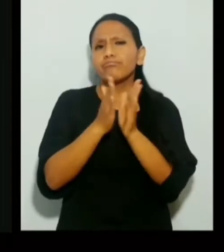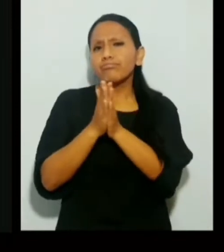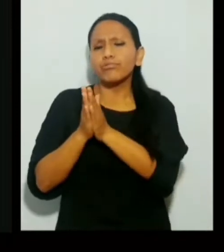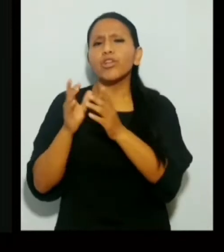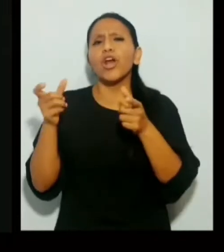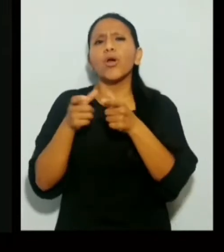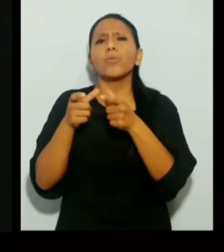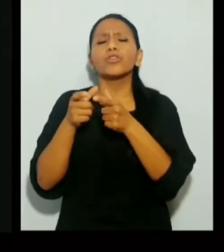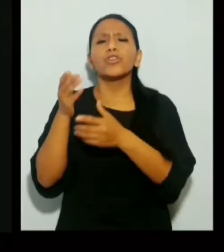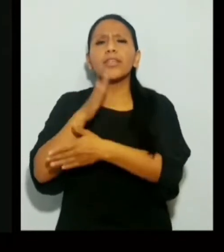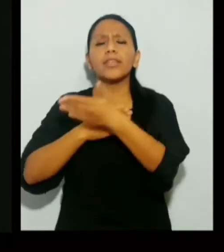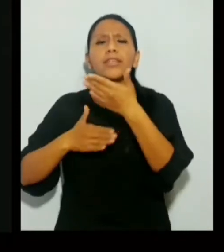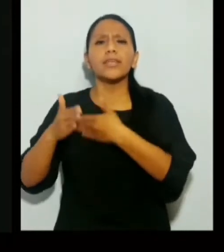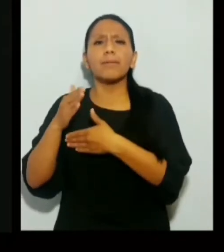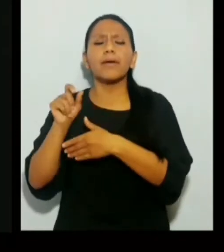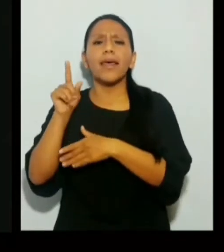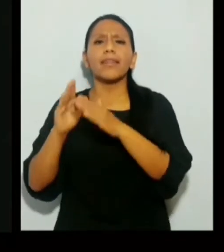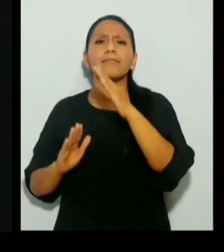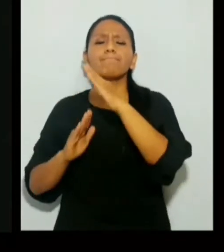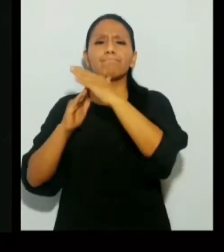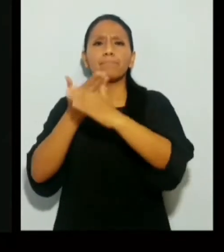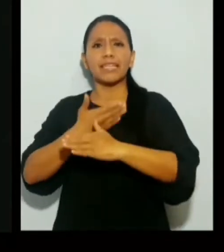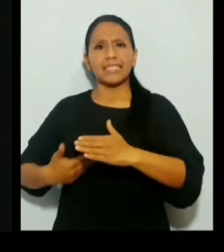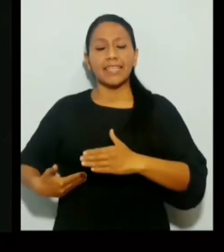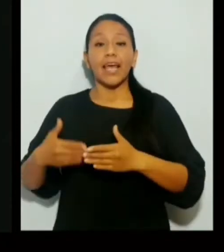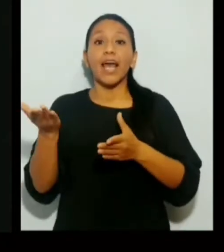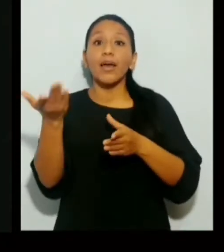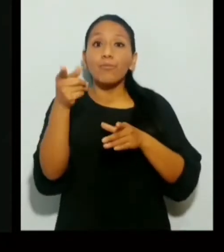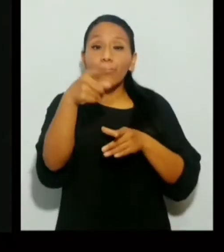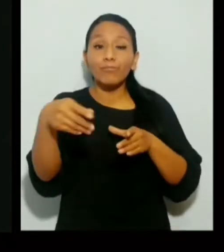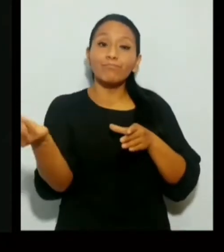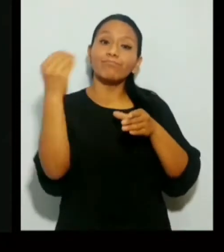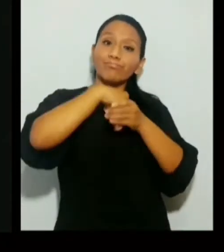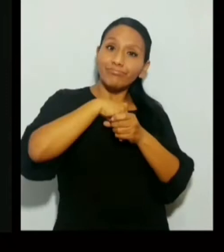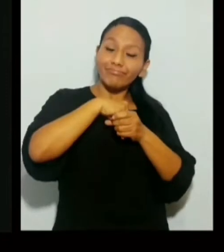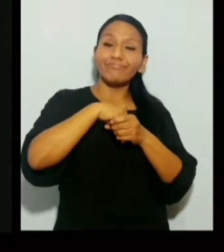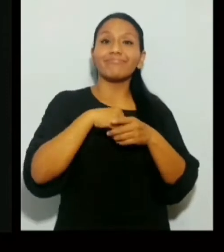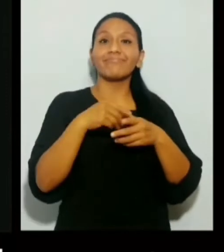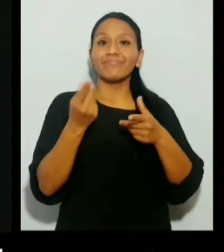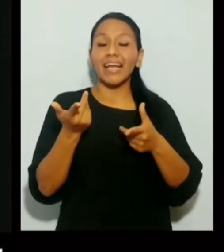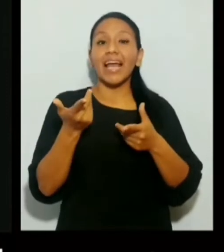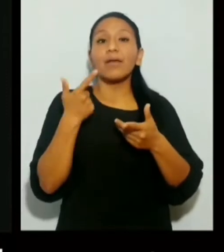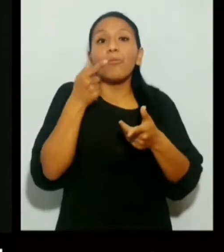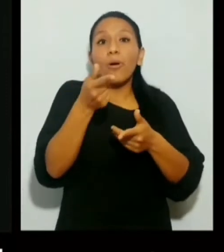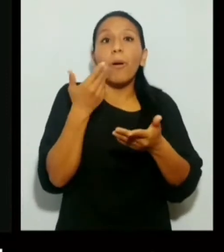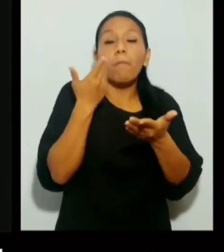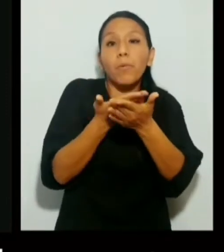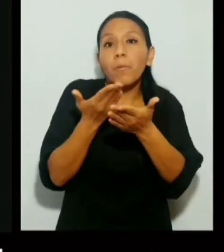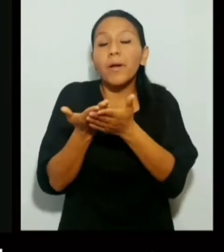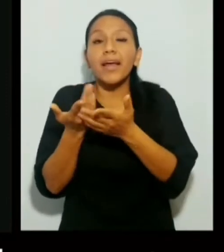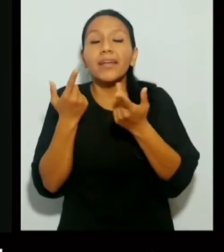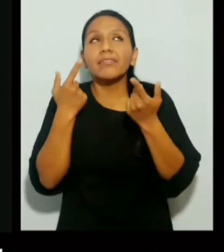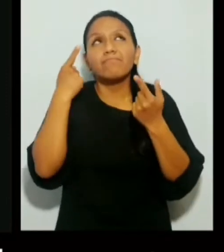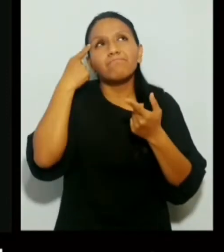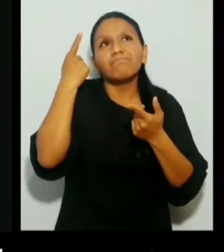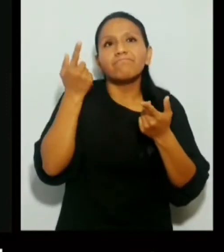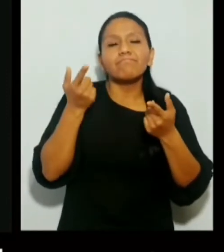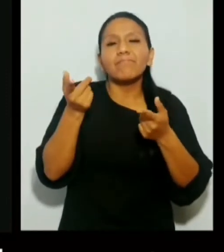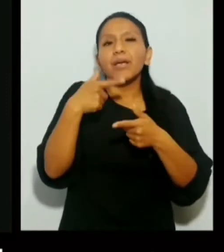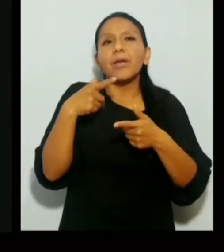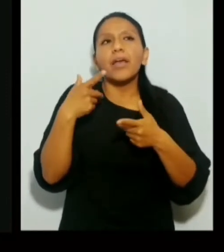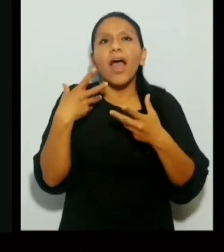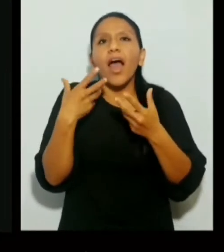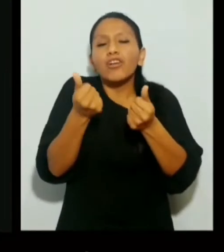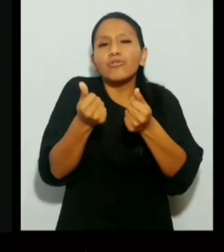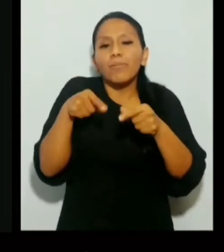sobre Discapacidad de Presidencia. Sumate cuando ingreses a la facultad y hacé todas las propuestas que te parezcan que